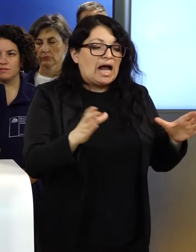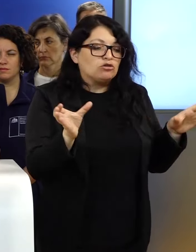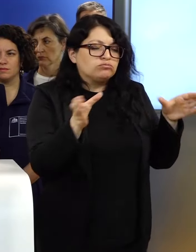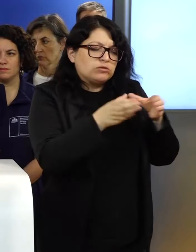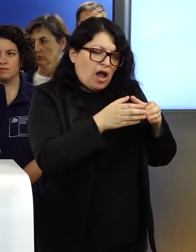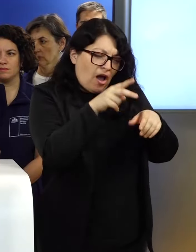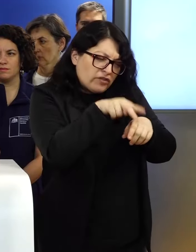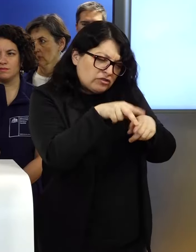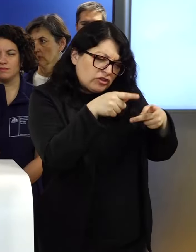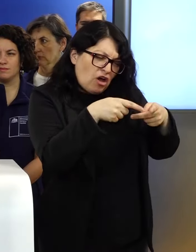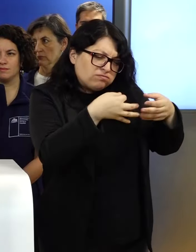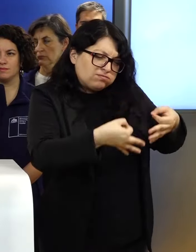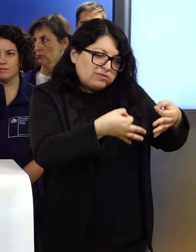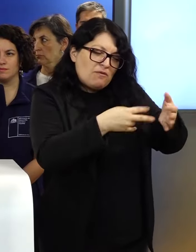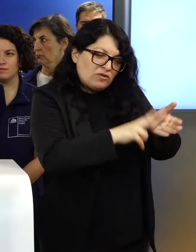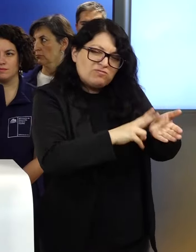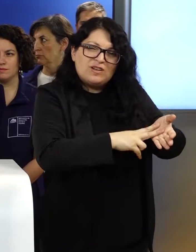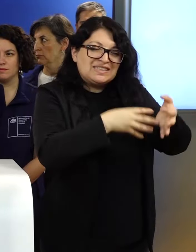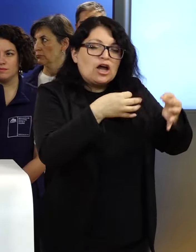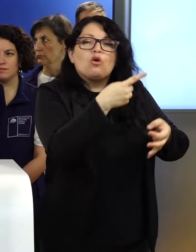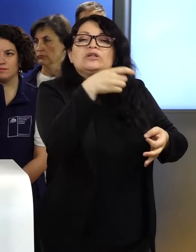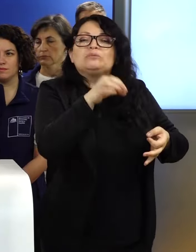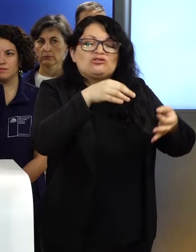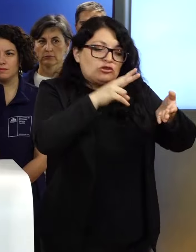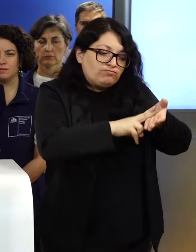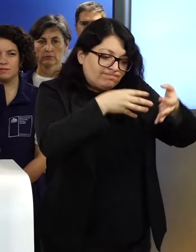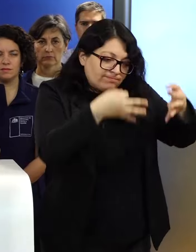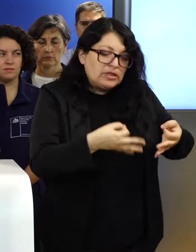respectivos y sobre los cuales tenemos total certeza.